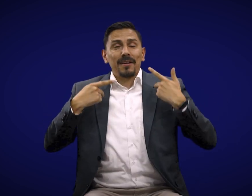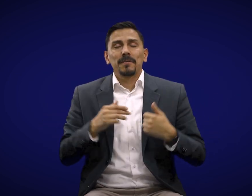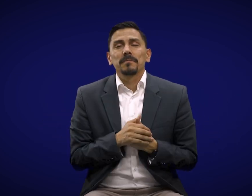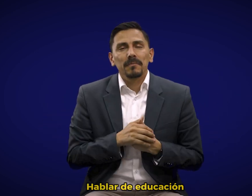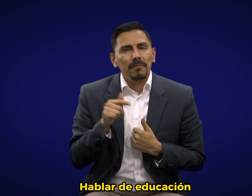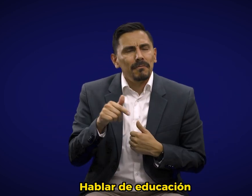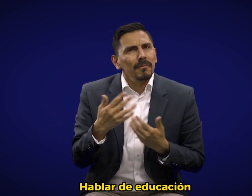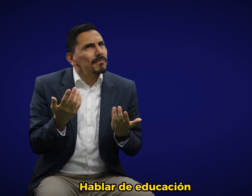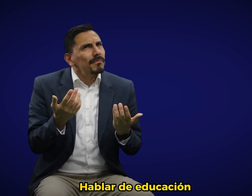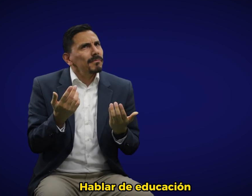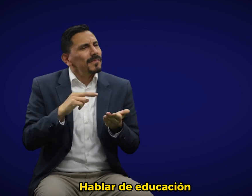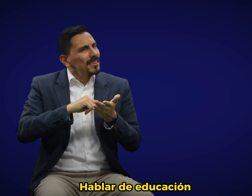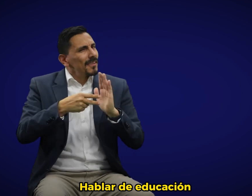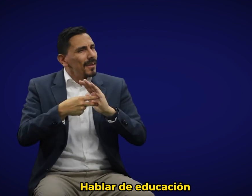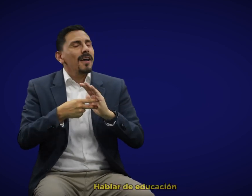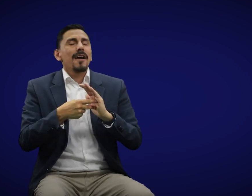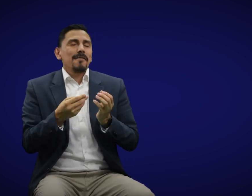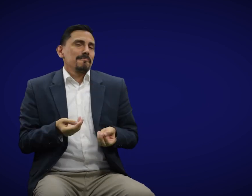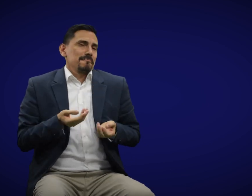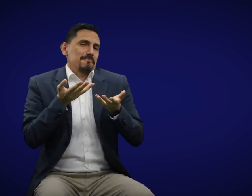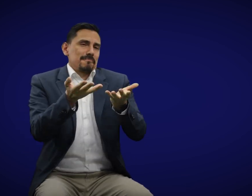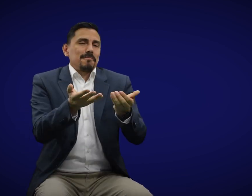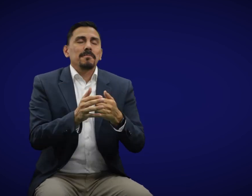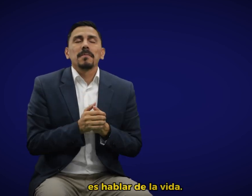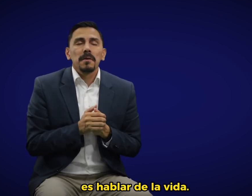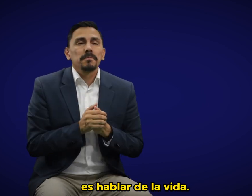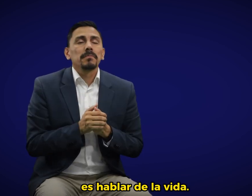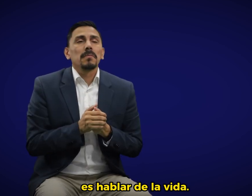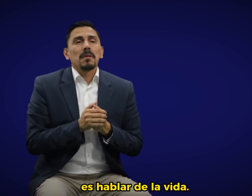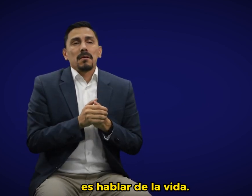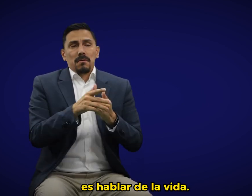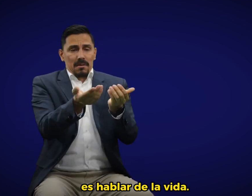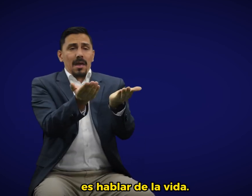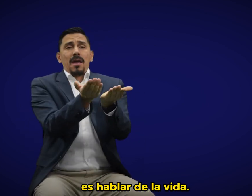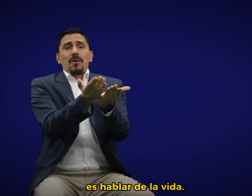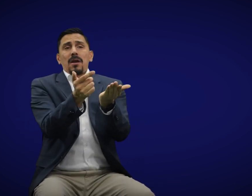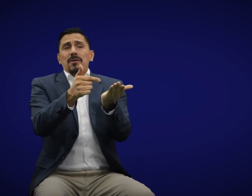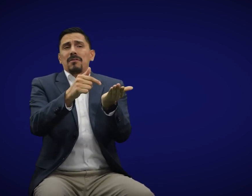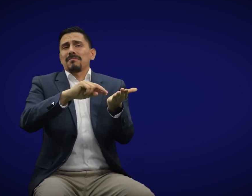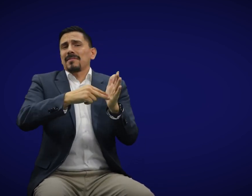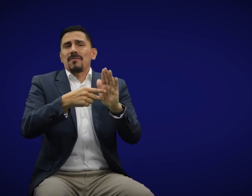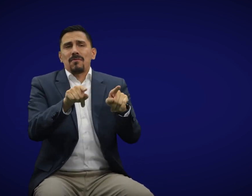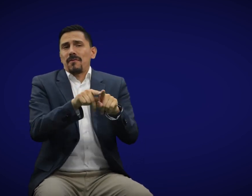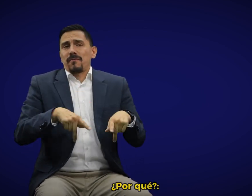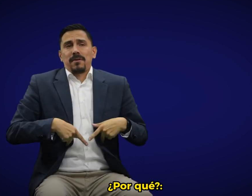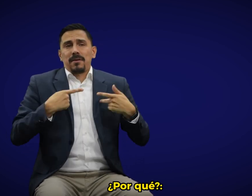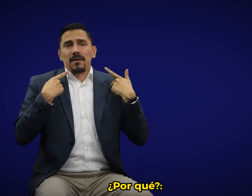Hablar de educación es hablar de la vida. ¿Por qué?